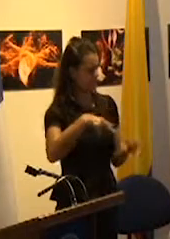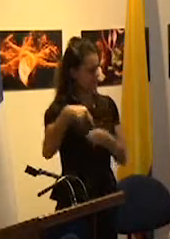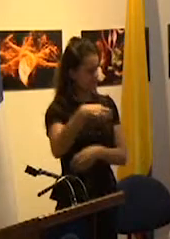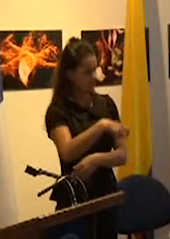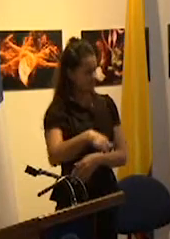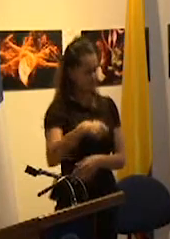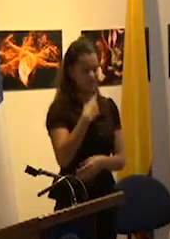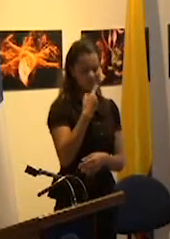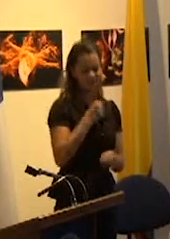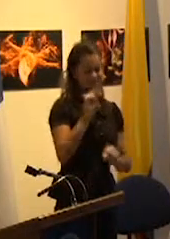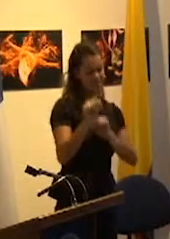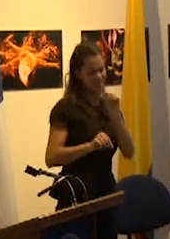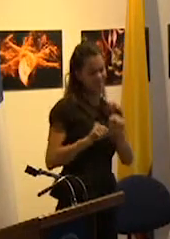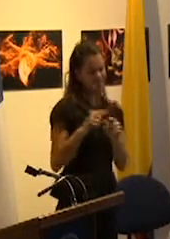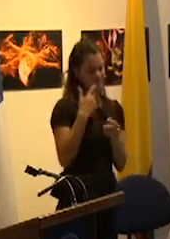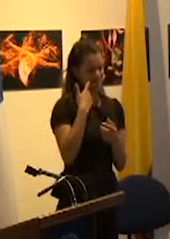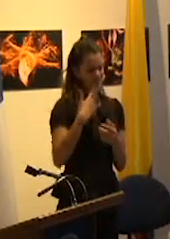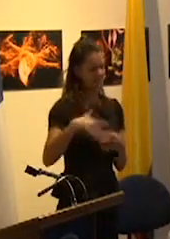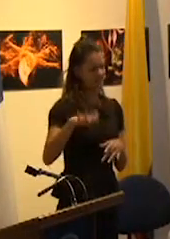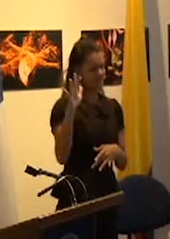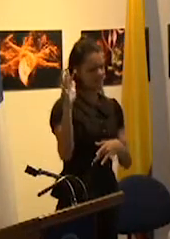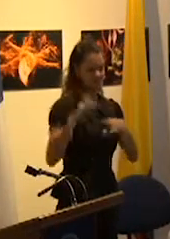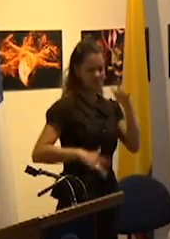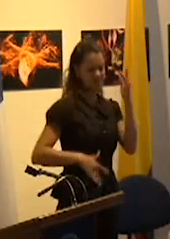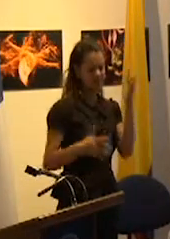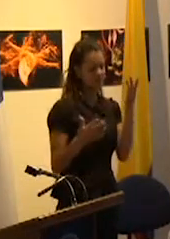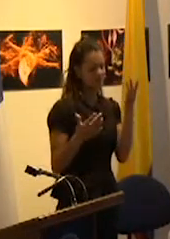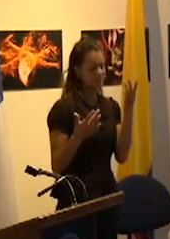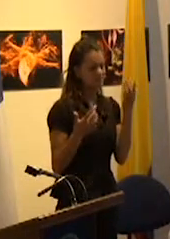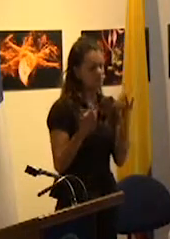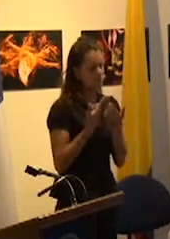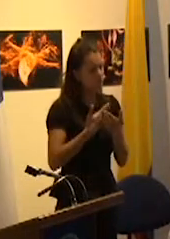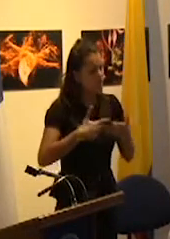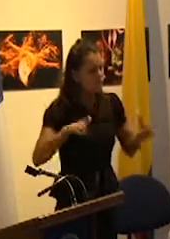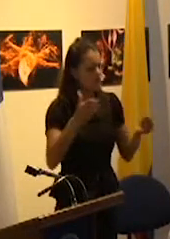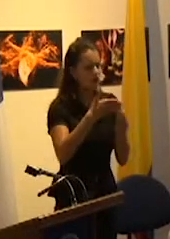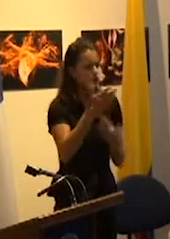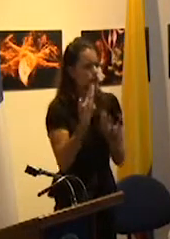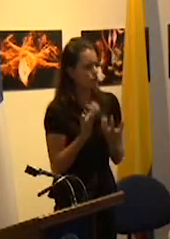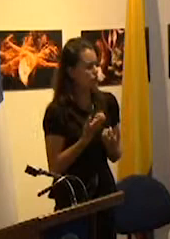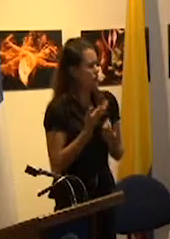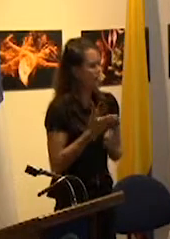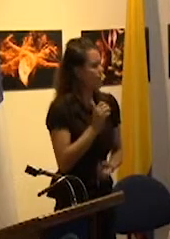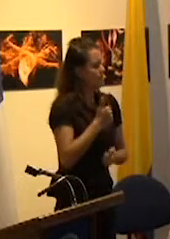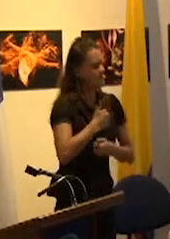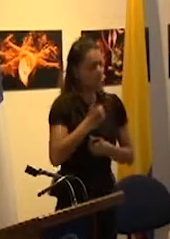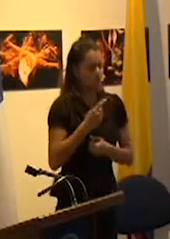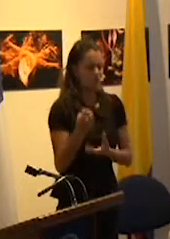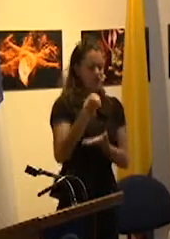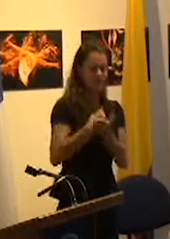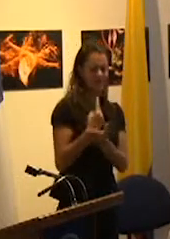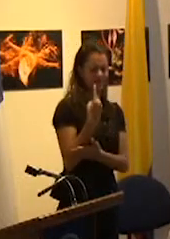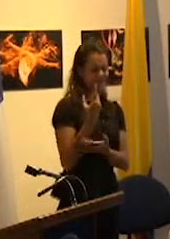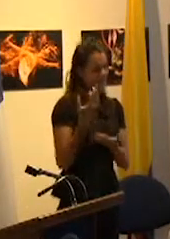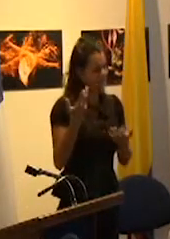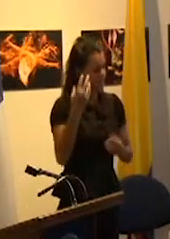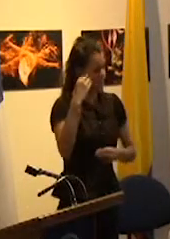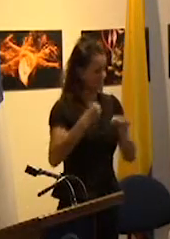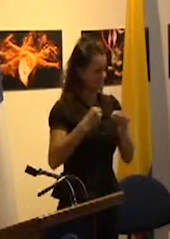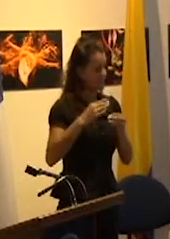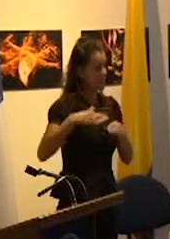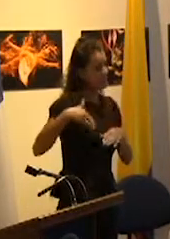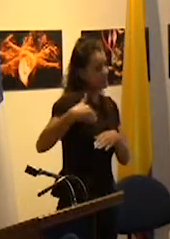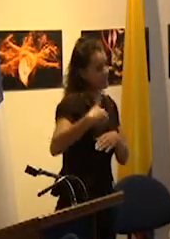libertad dicen formativa de las confesiones religiosas a inicios de la década del 40 la educación